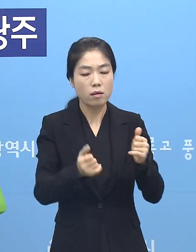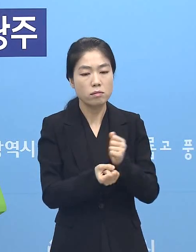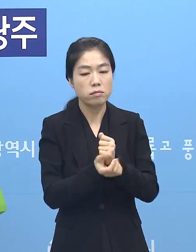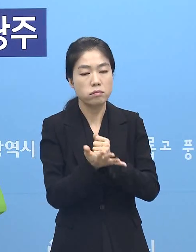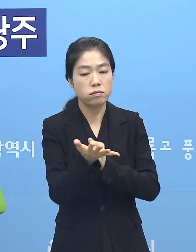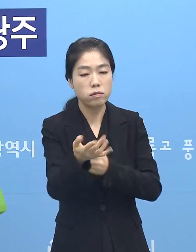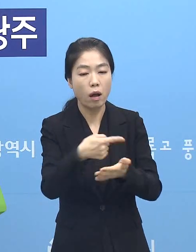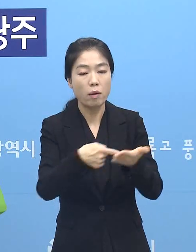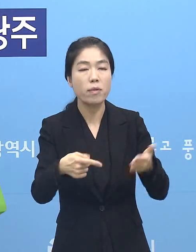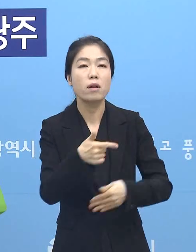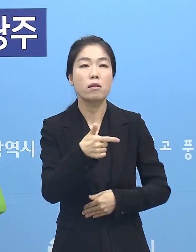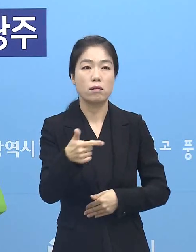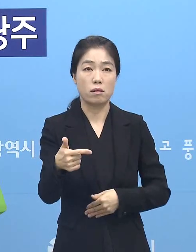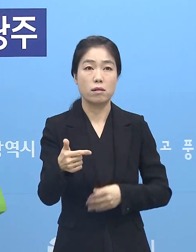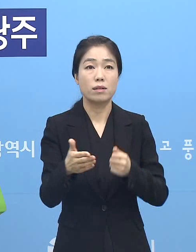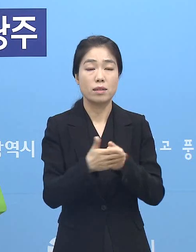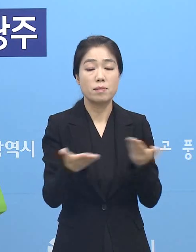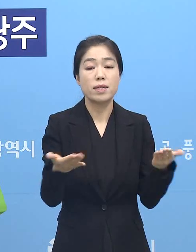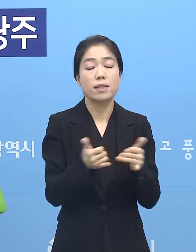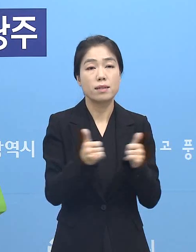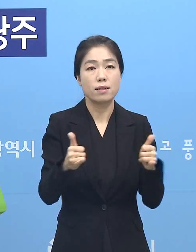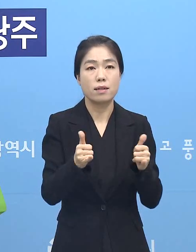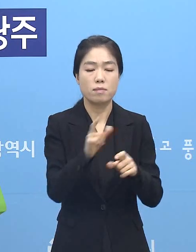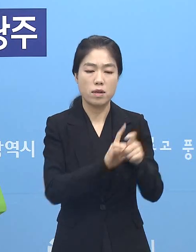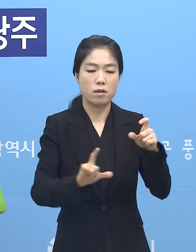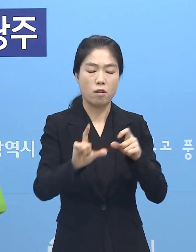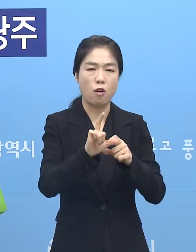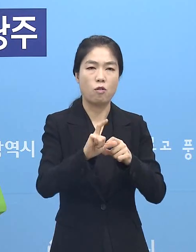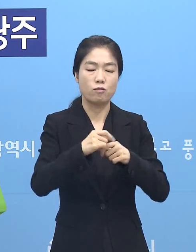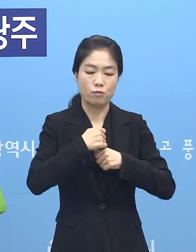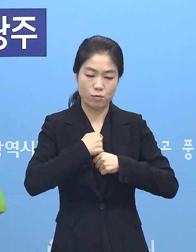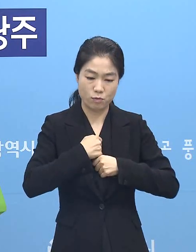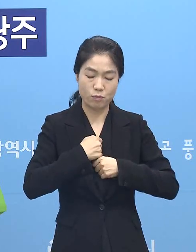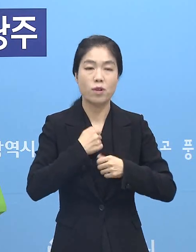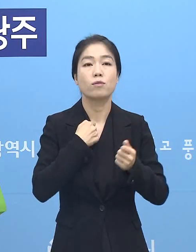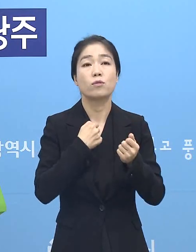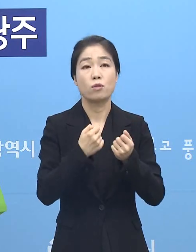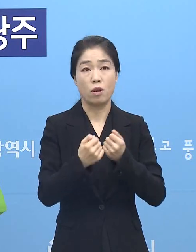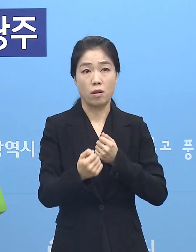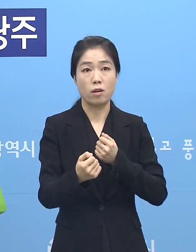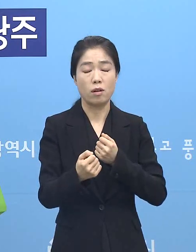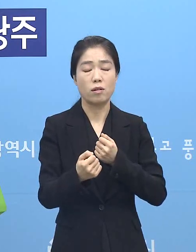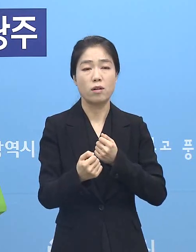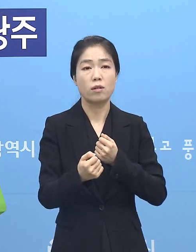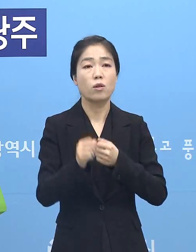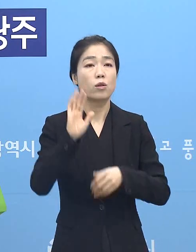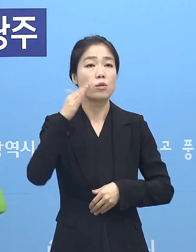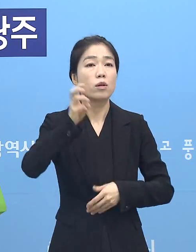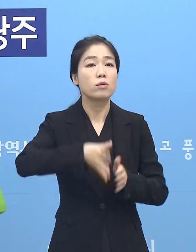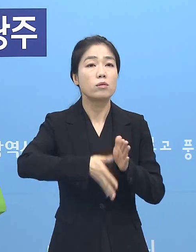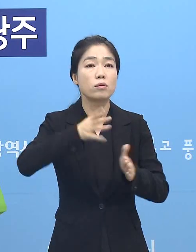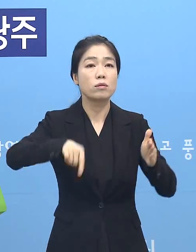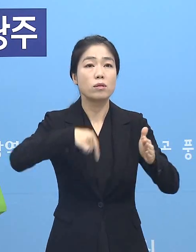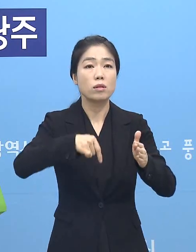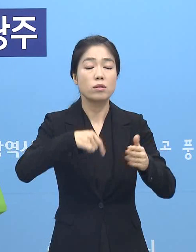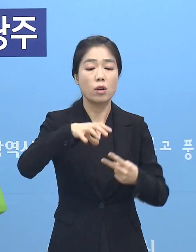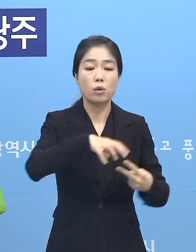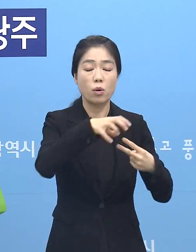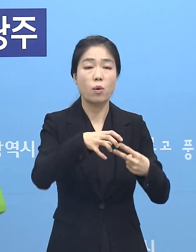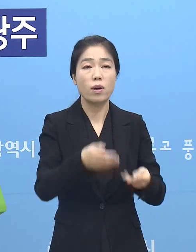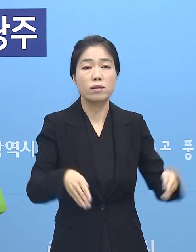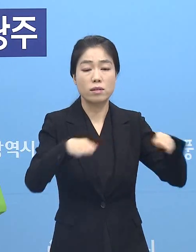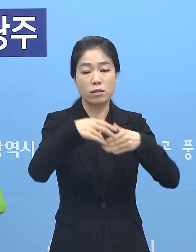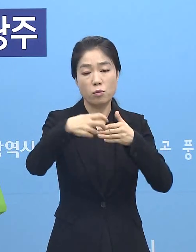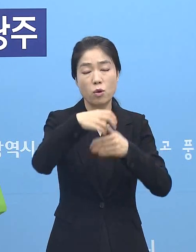영향이 큼으로 종사자들의 각별한 주의가 요구됨에도 불구하고 최근 광주시내 요양시설과